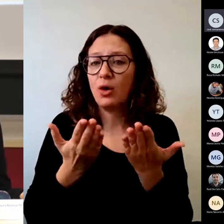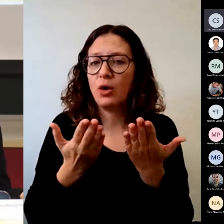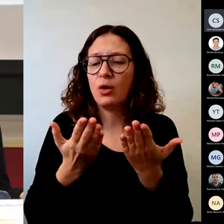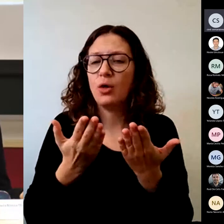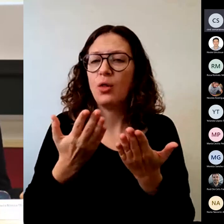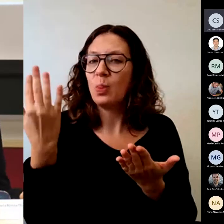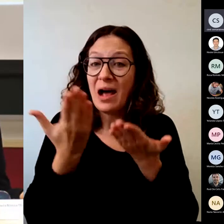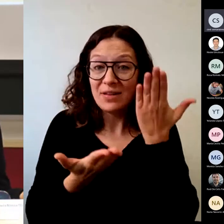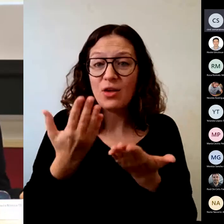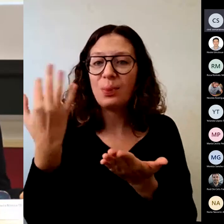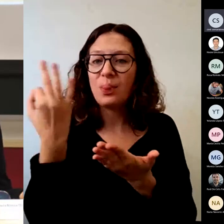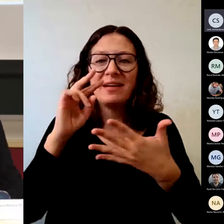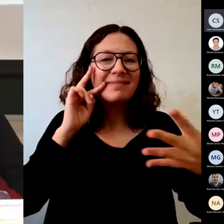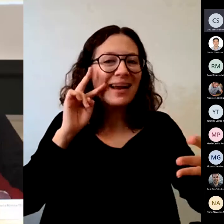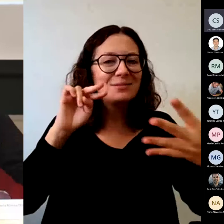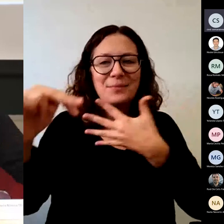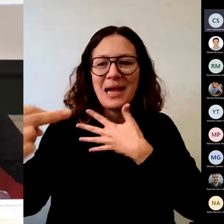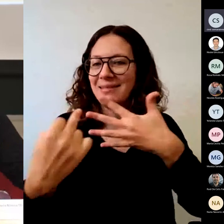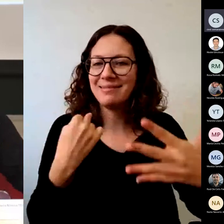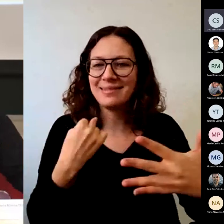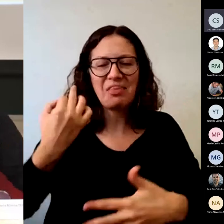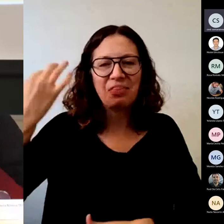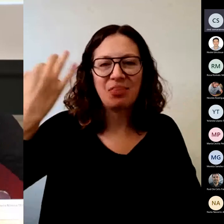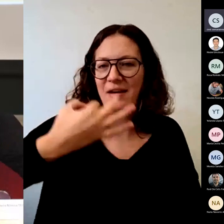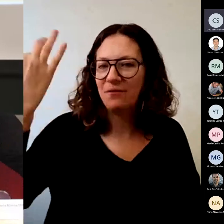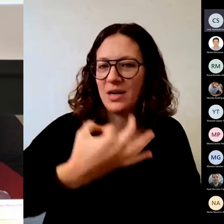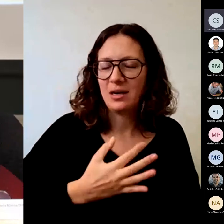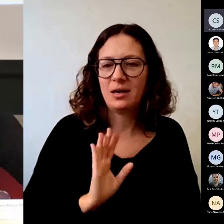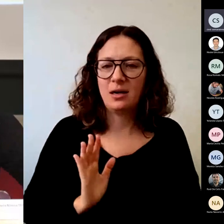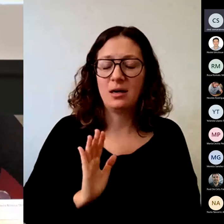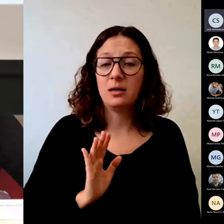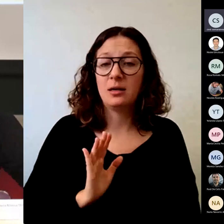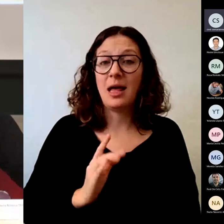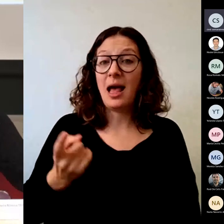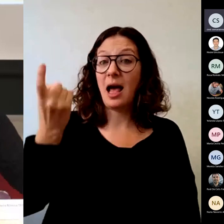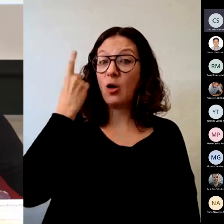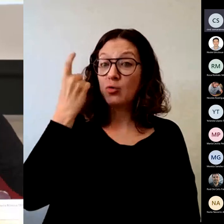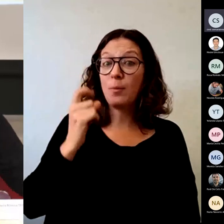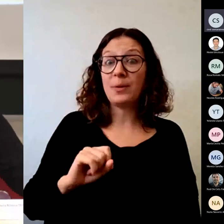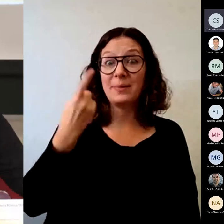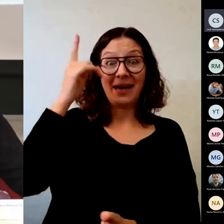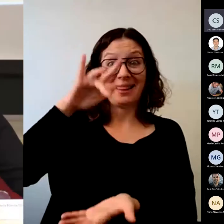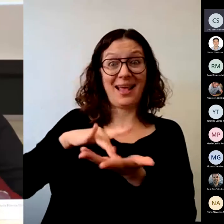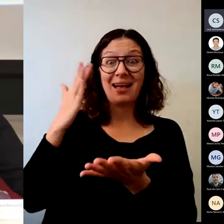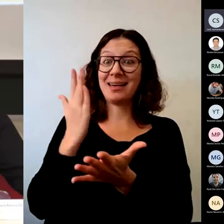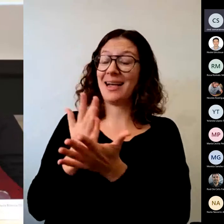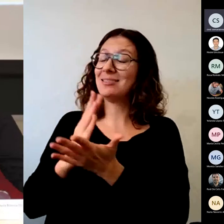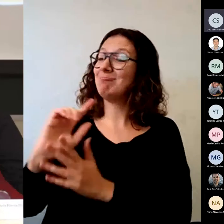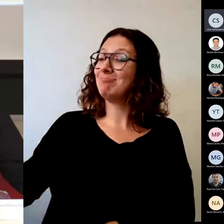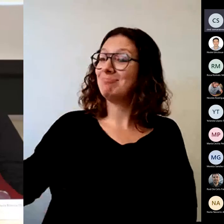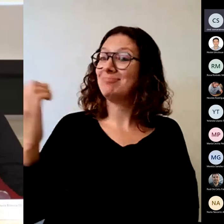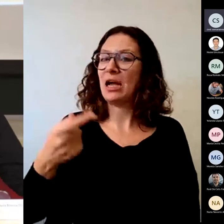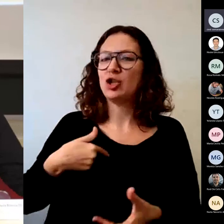transparente el alumno el primer día de clase le ofrecemos el programa pero le ofrecemos la evaluación no podemos ocultarla